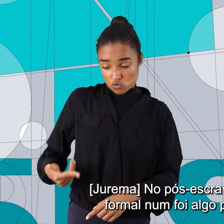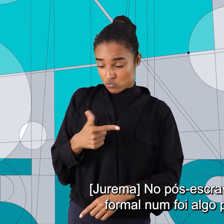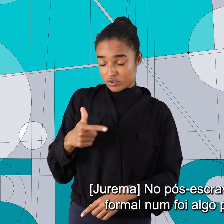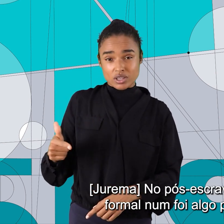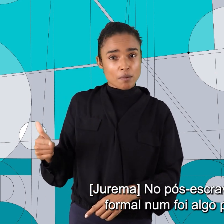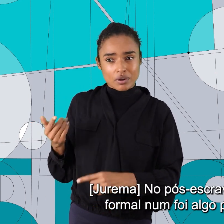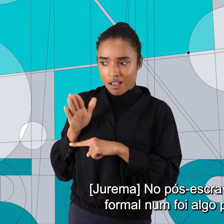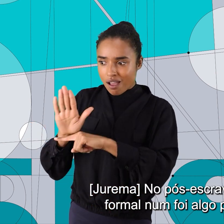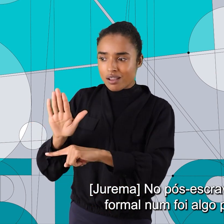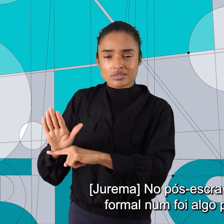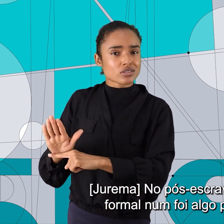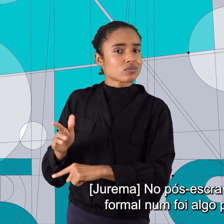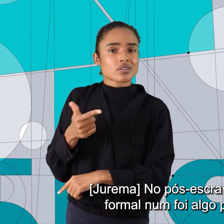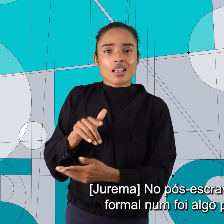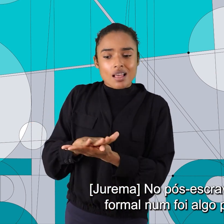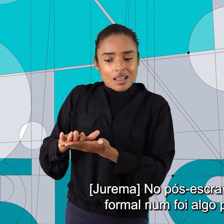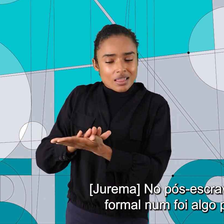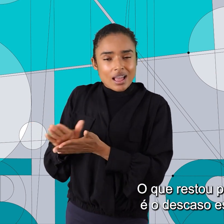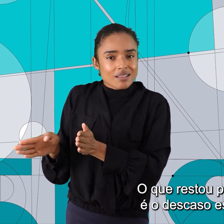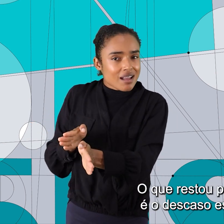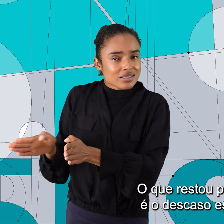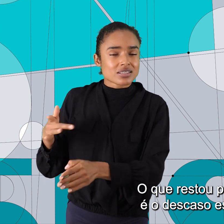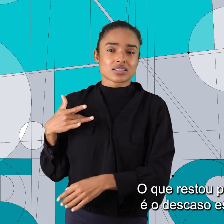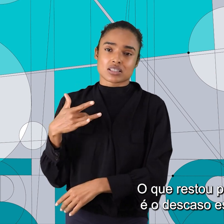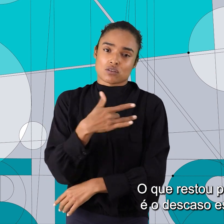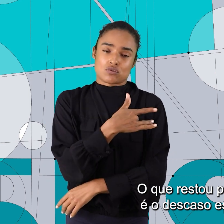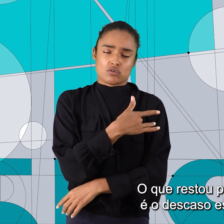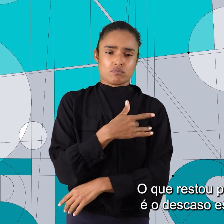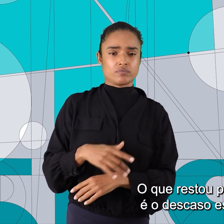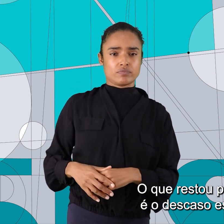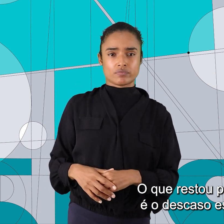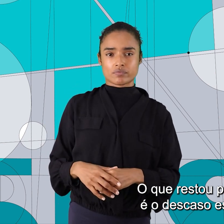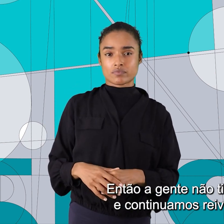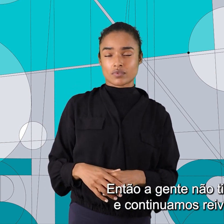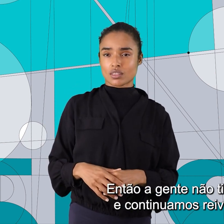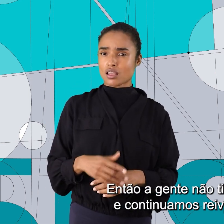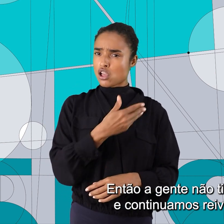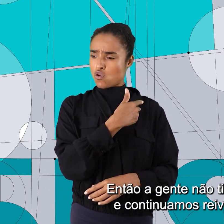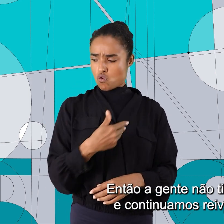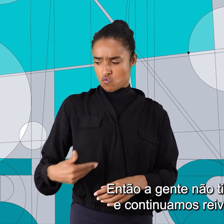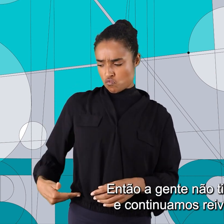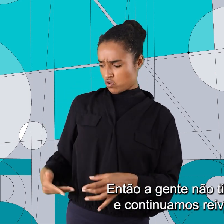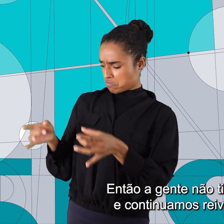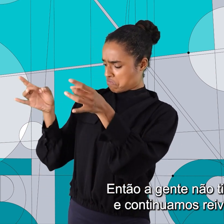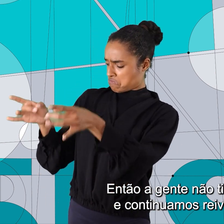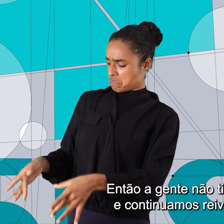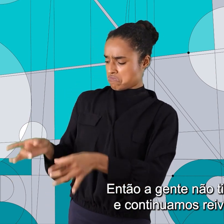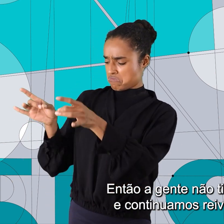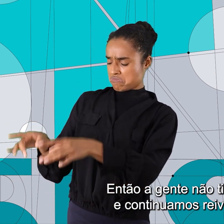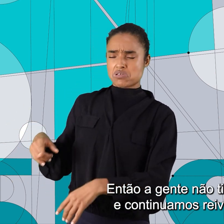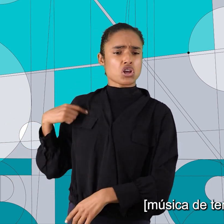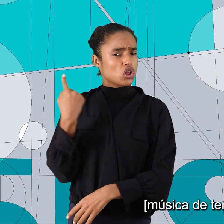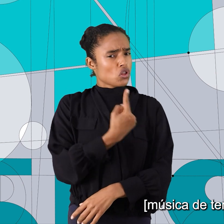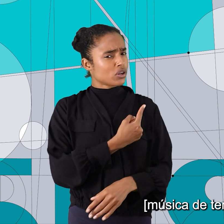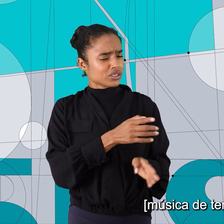pós-escravidão, trabalho formal não foi algo para nós. O que custou para nós é o descaso estatal. Então, gente não tinha acesso e continuamos